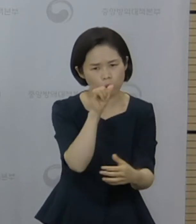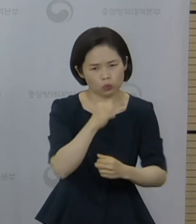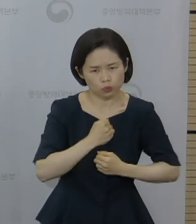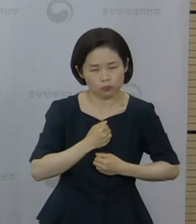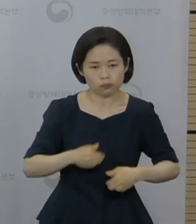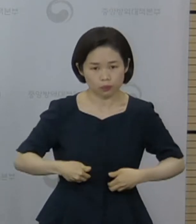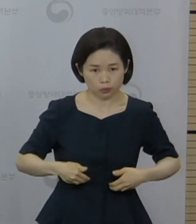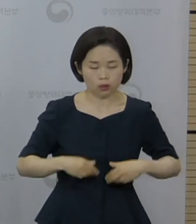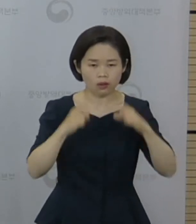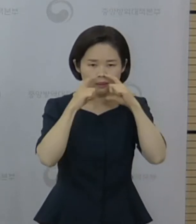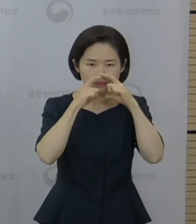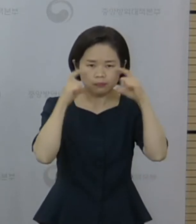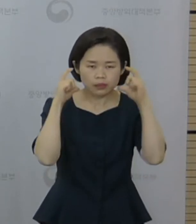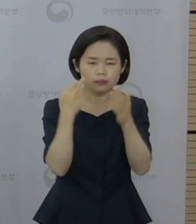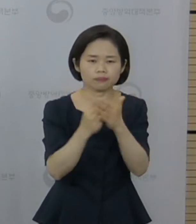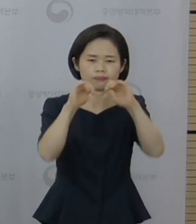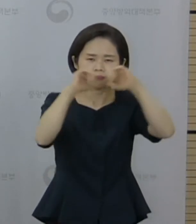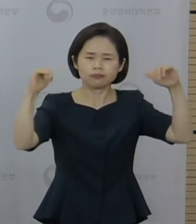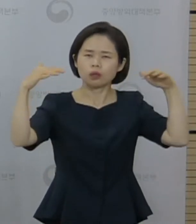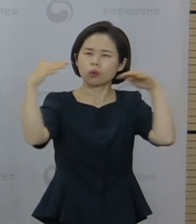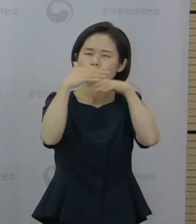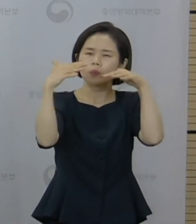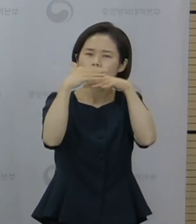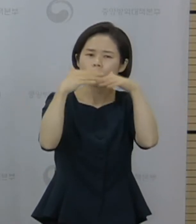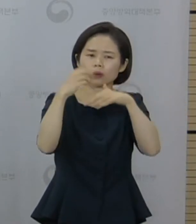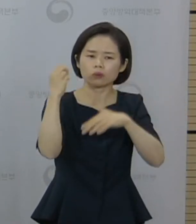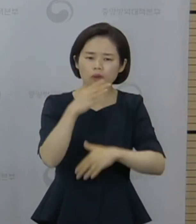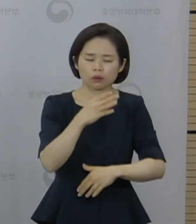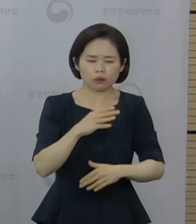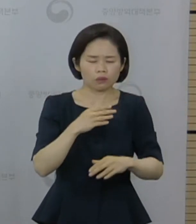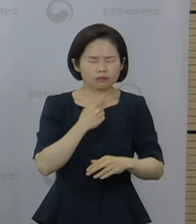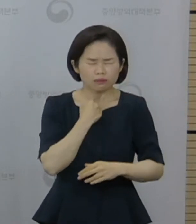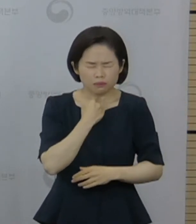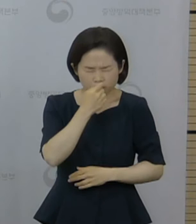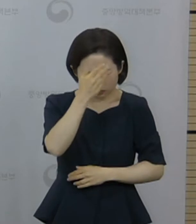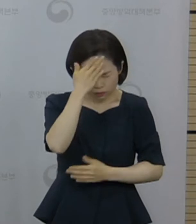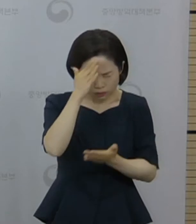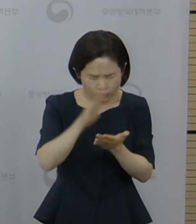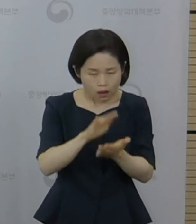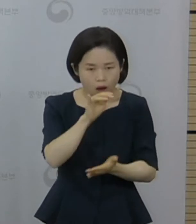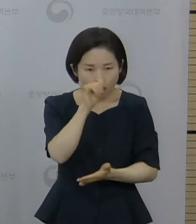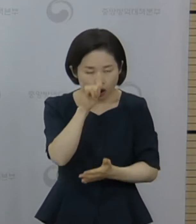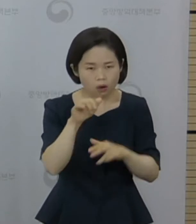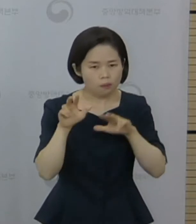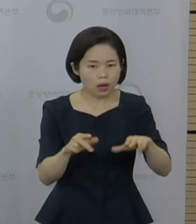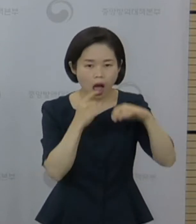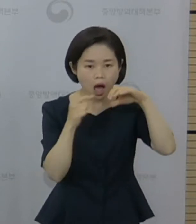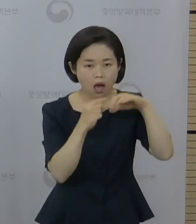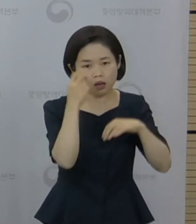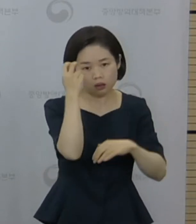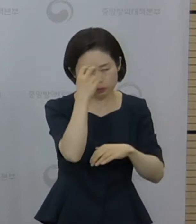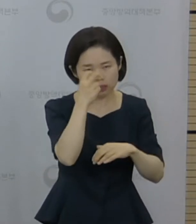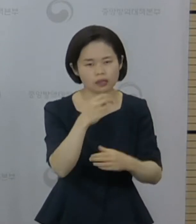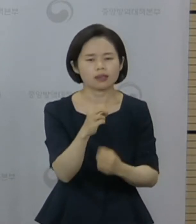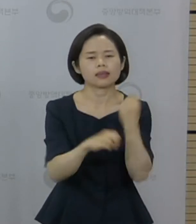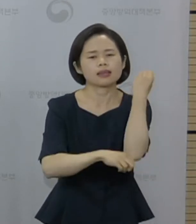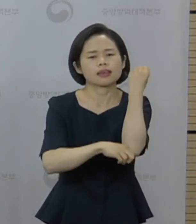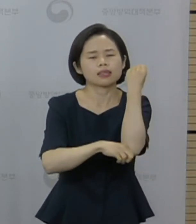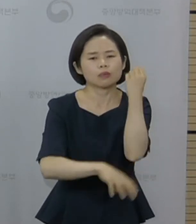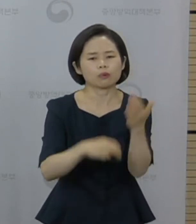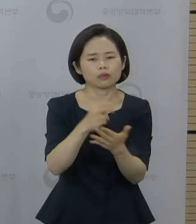착용, 충분한 환기, 유증상 시 즉시 검사받기 등 기본적인 방역수칙을 철저히 지켜주실 것을